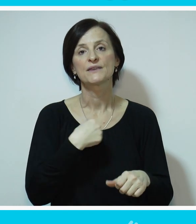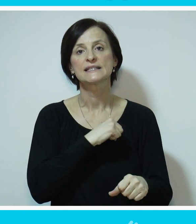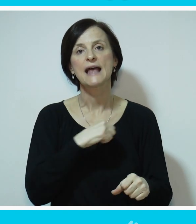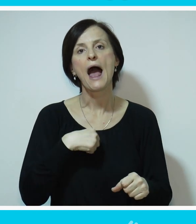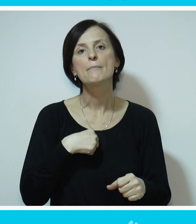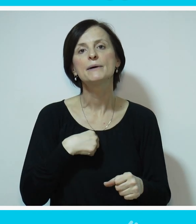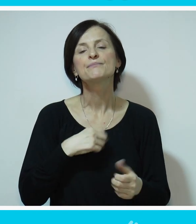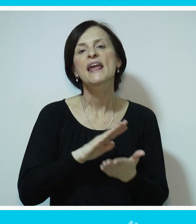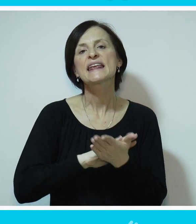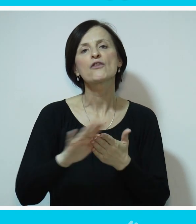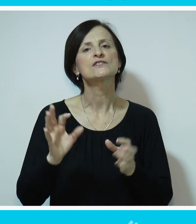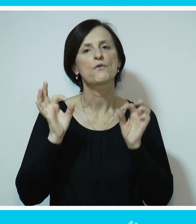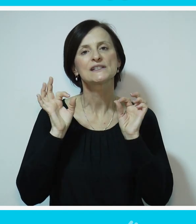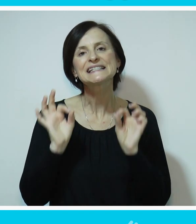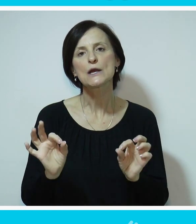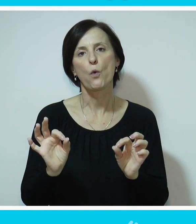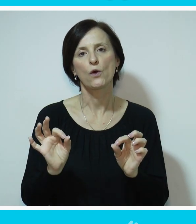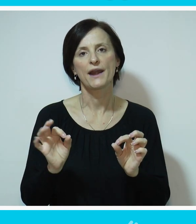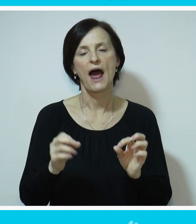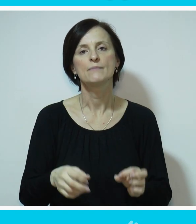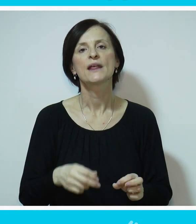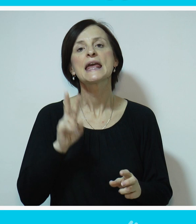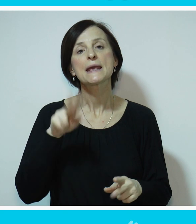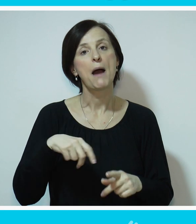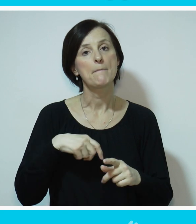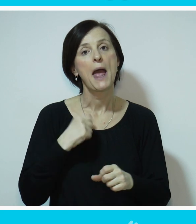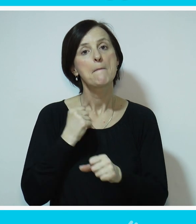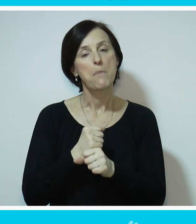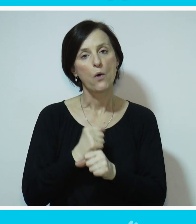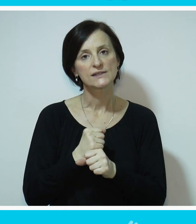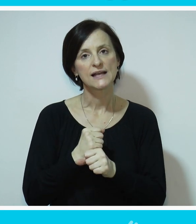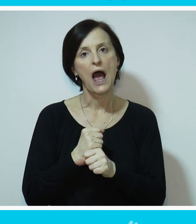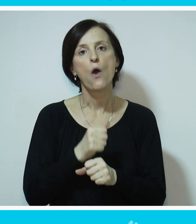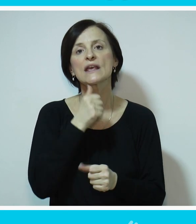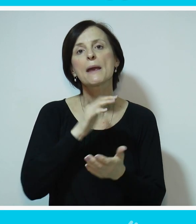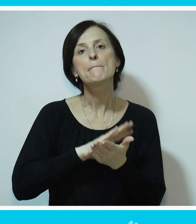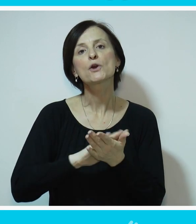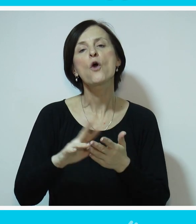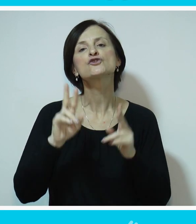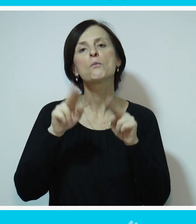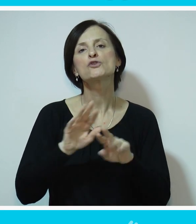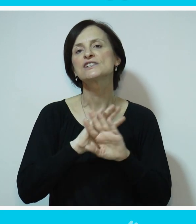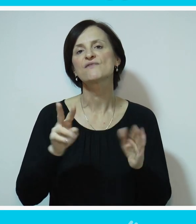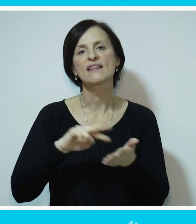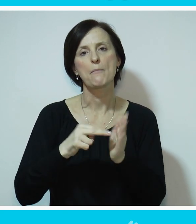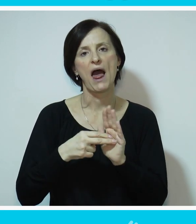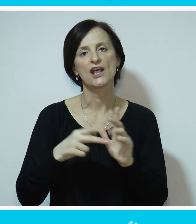jednostavno sigurna. Ja sad sigurna imam posao i prosto sve možeš da planiraš u životu.